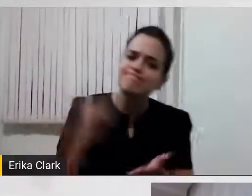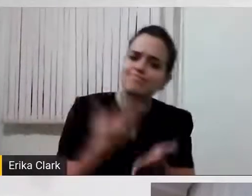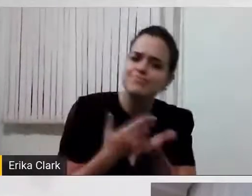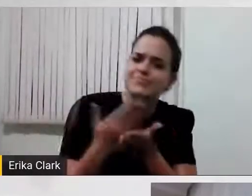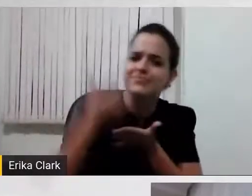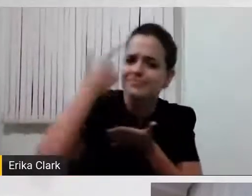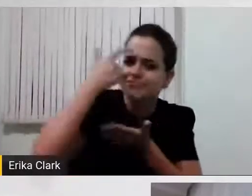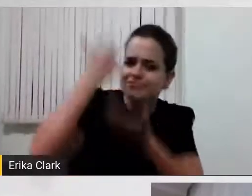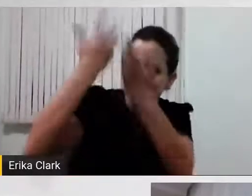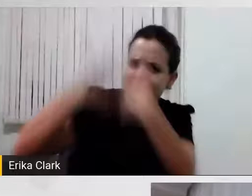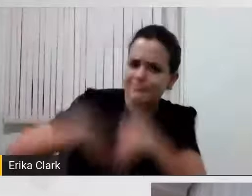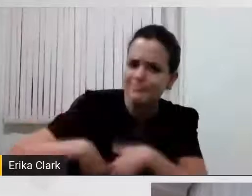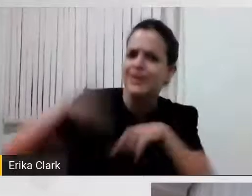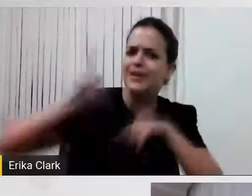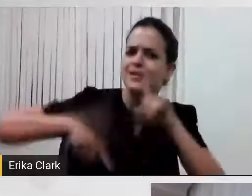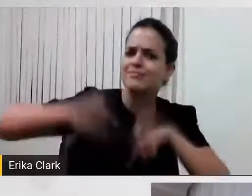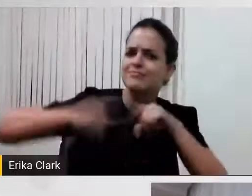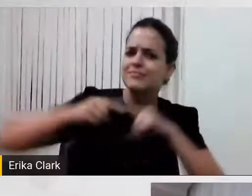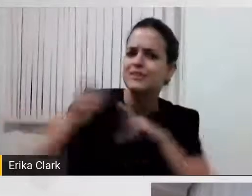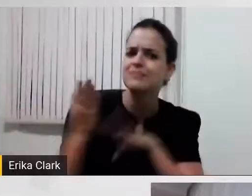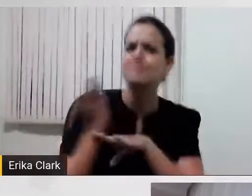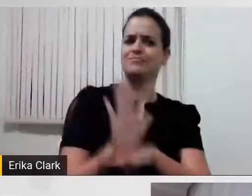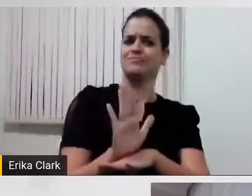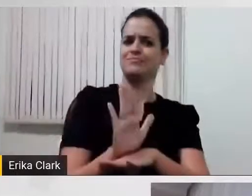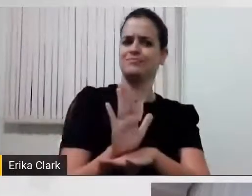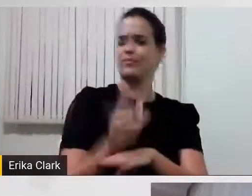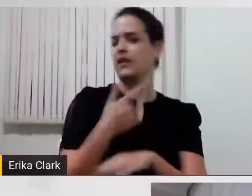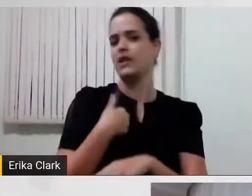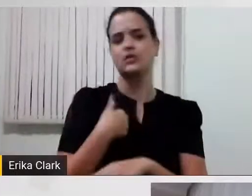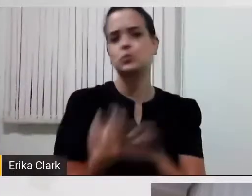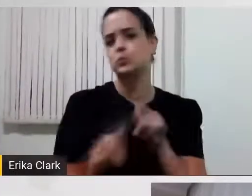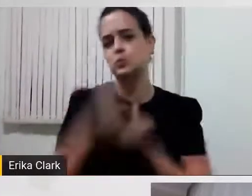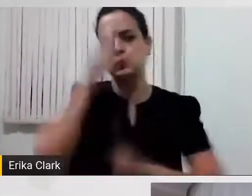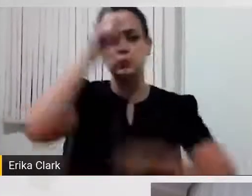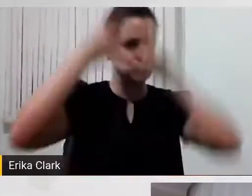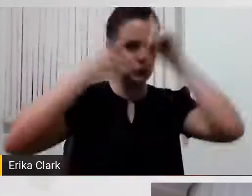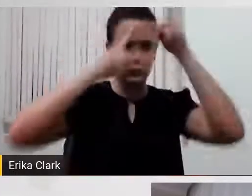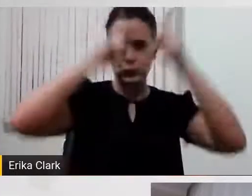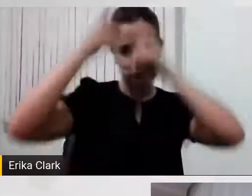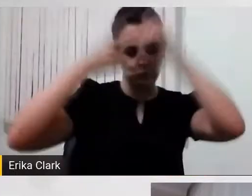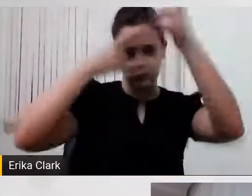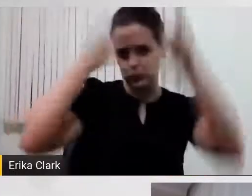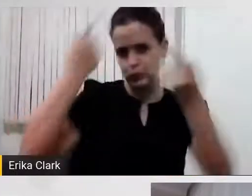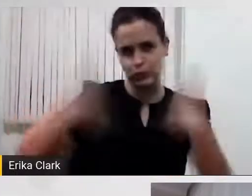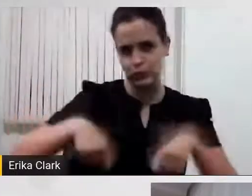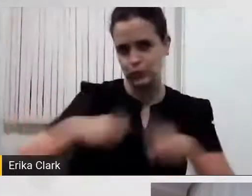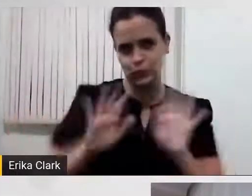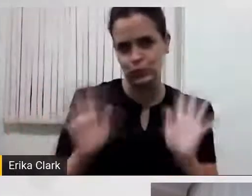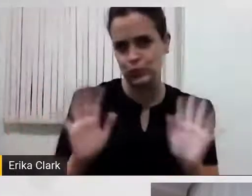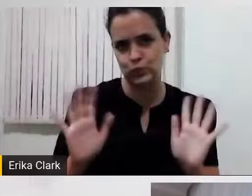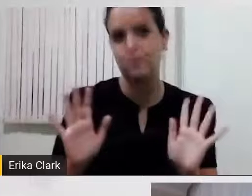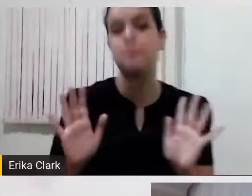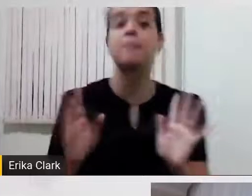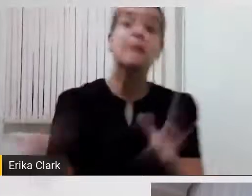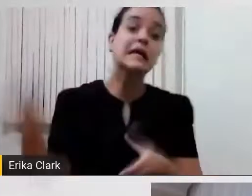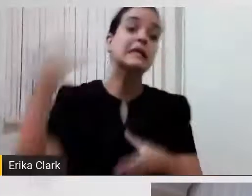atender a essas necessidades. A gente não inventa necessidades, a gente caminha com as pessoas. E dentro de um serviço de tecnologia